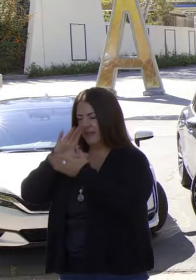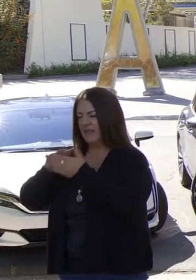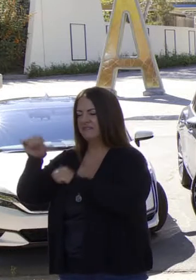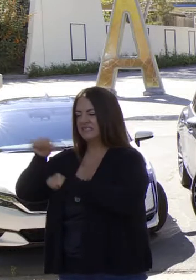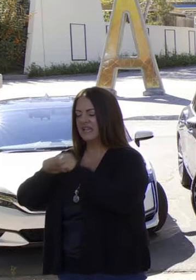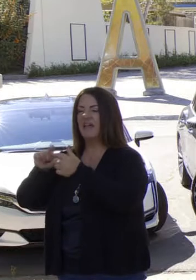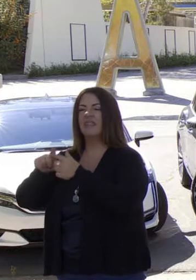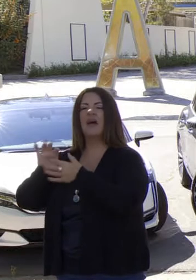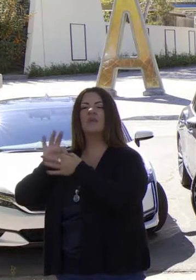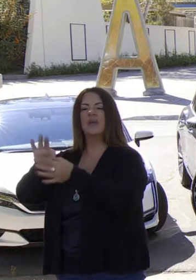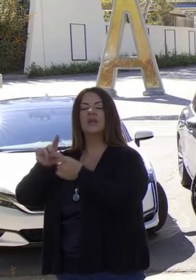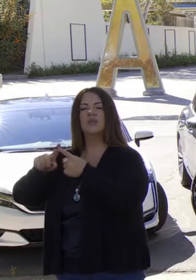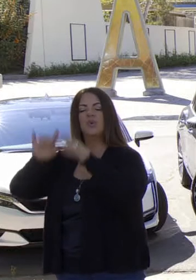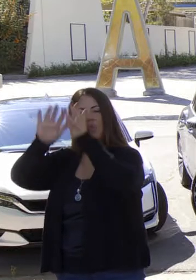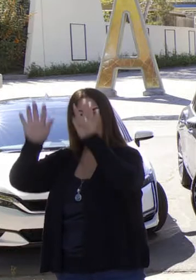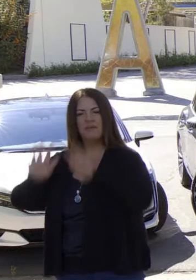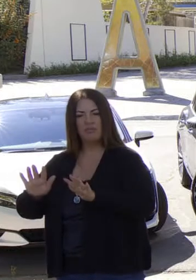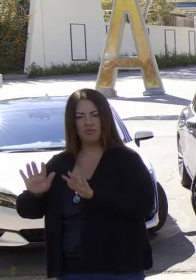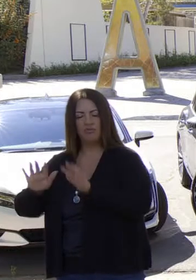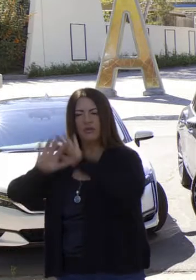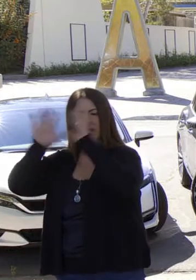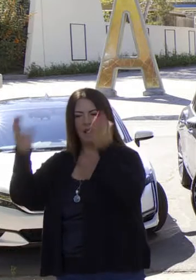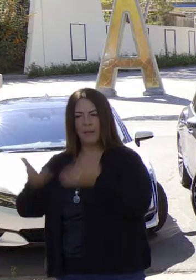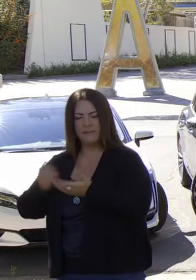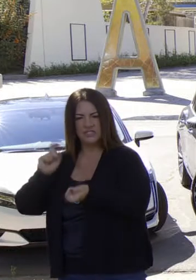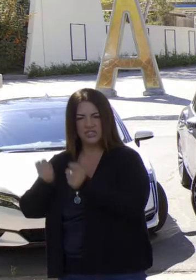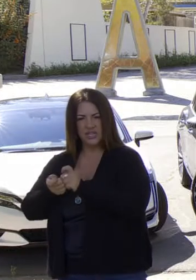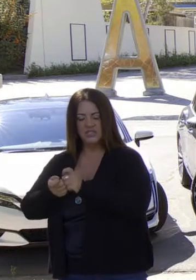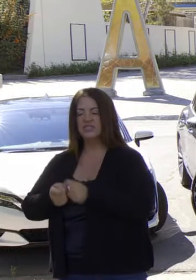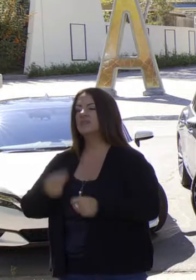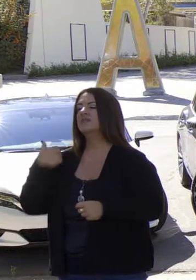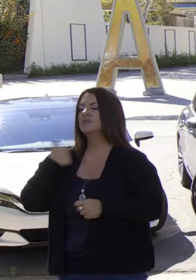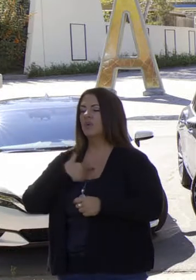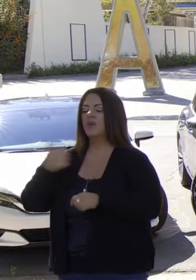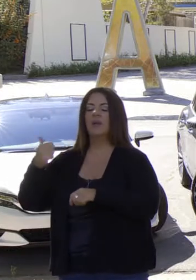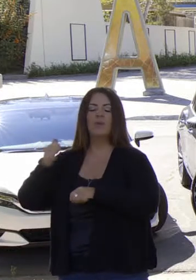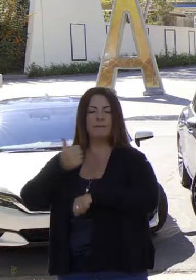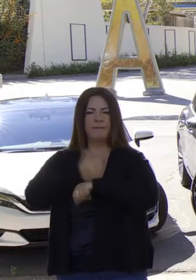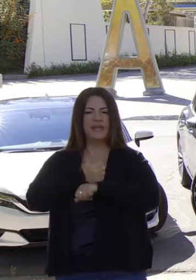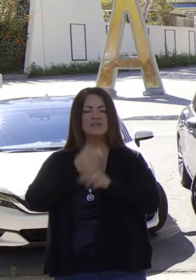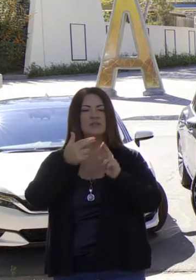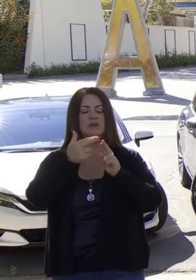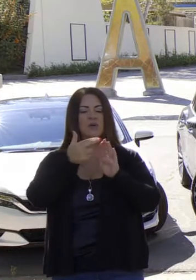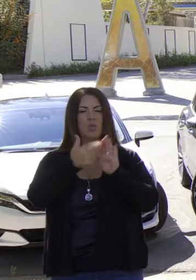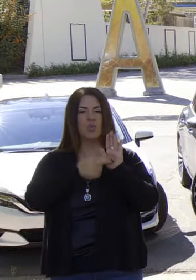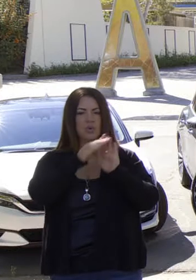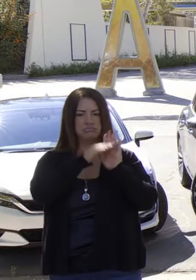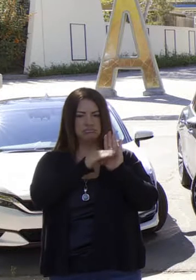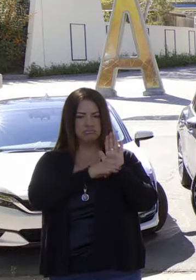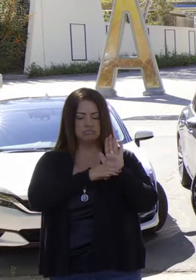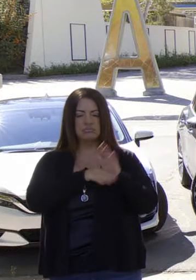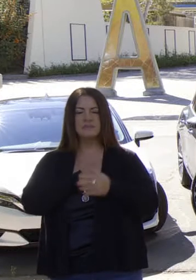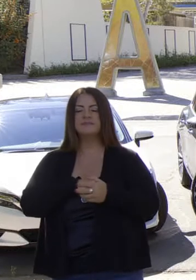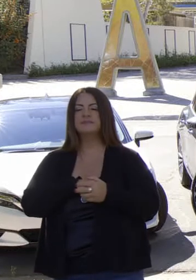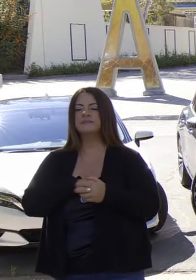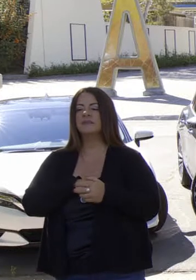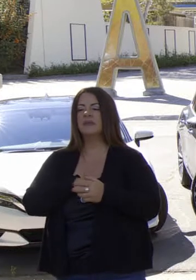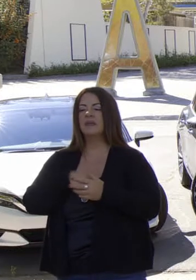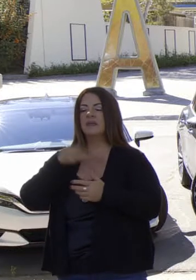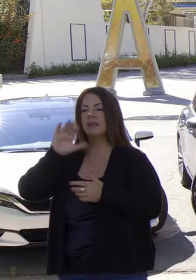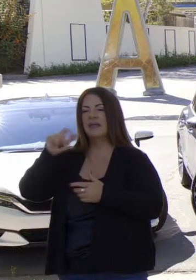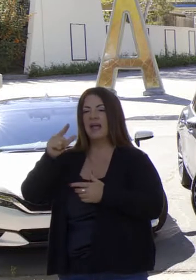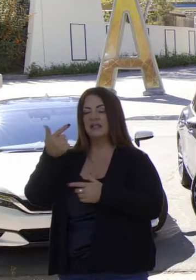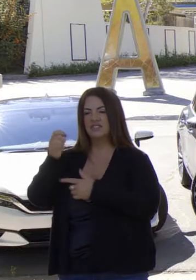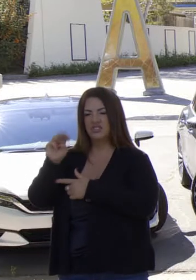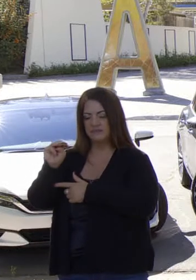clima, cambio climático. Creemos en la ciencia y creemos en administración en base a la ciencia. Esta administración a